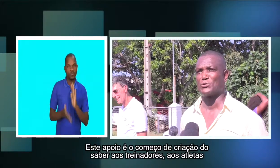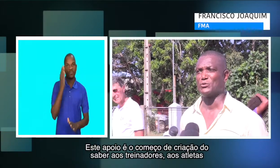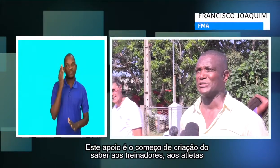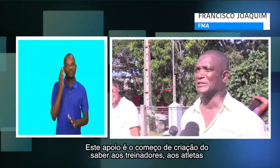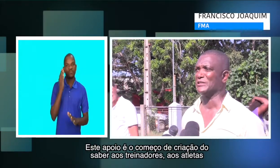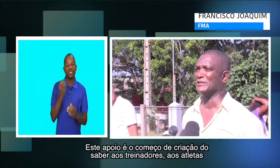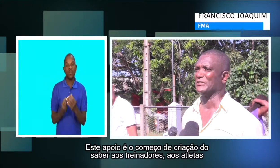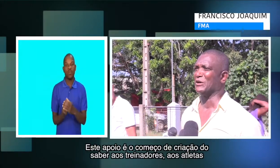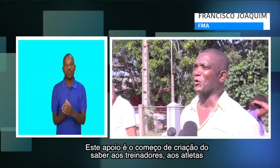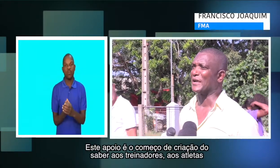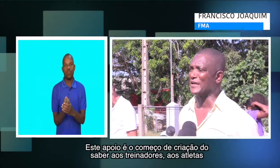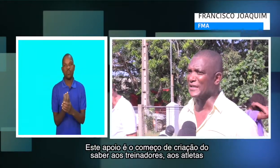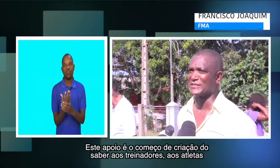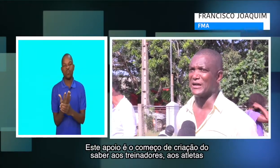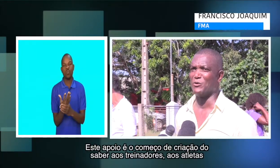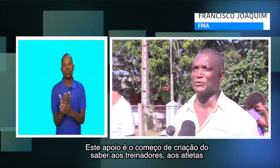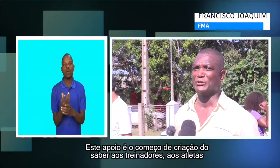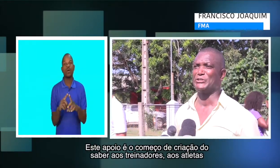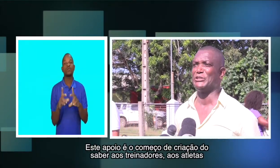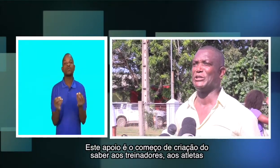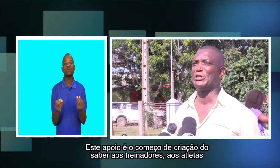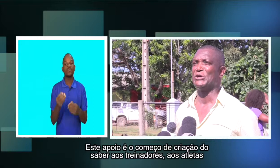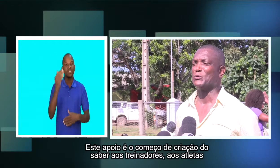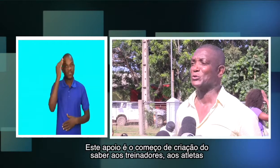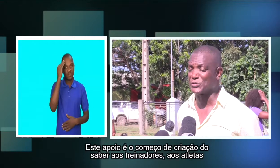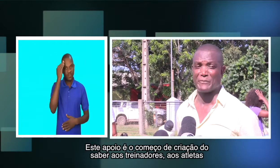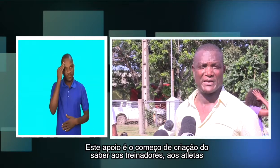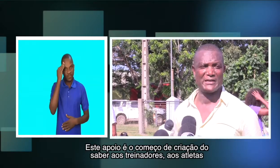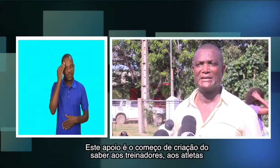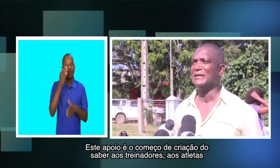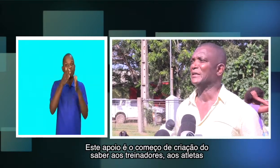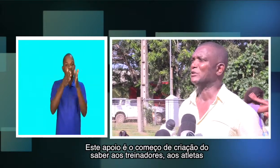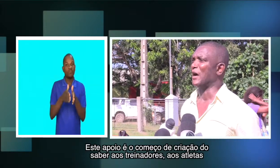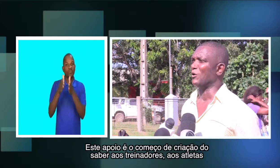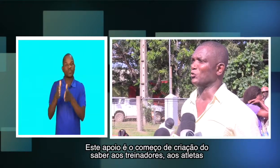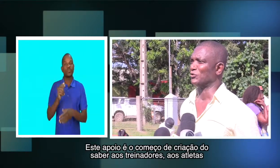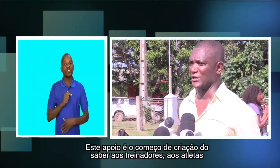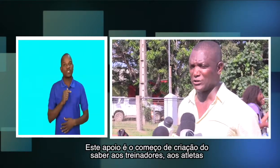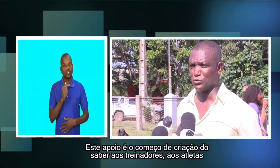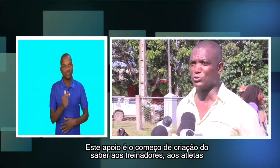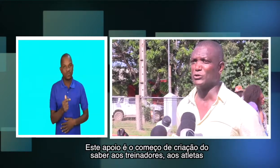de criação do saber aos treinadores,